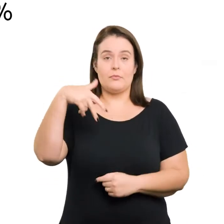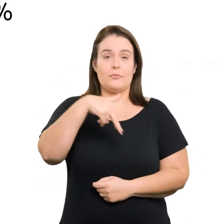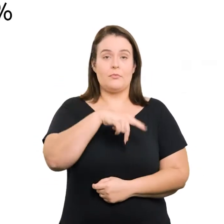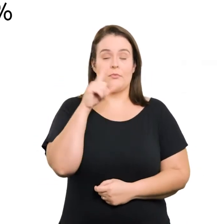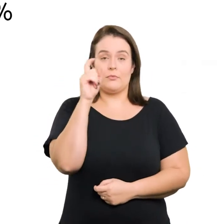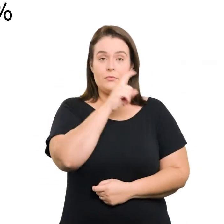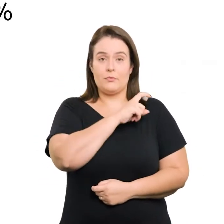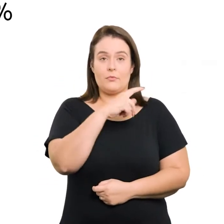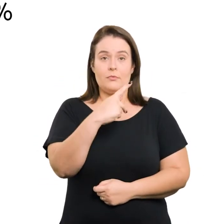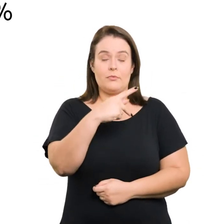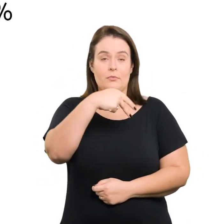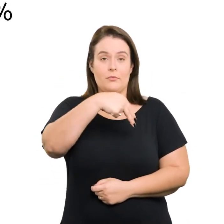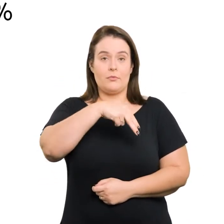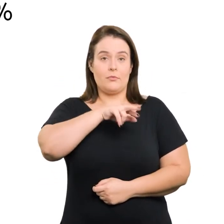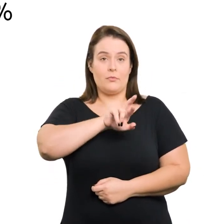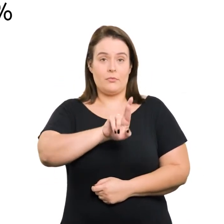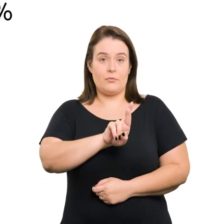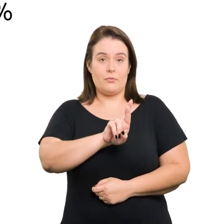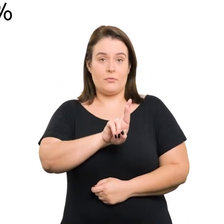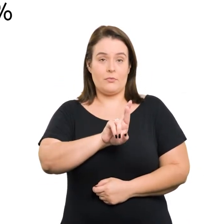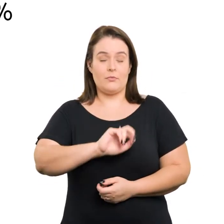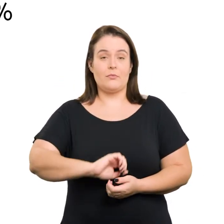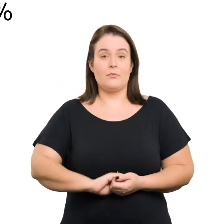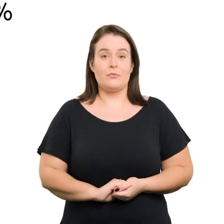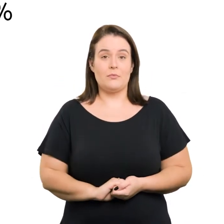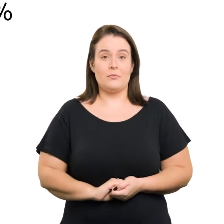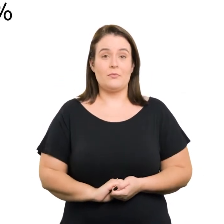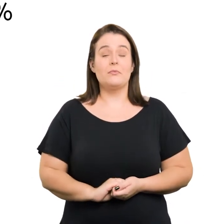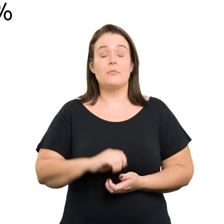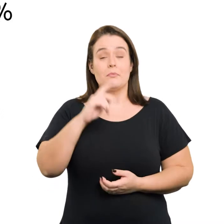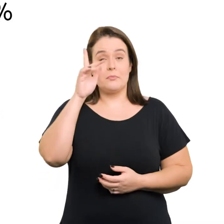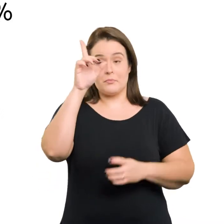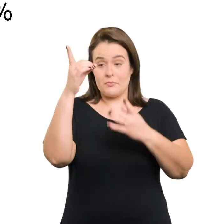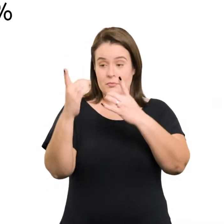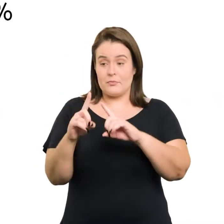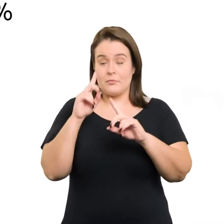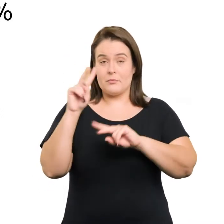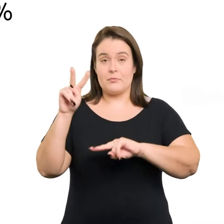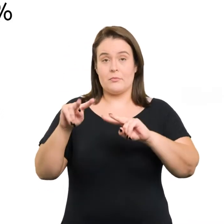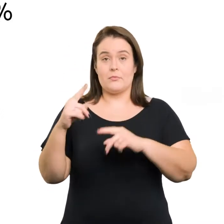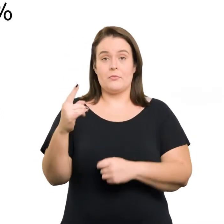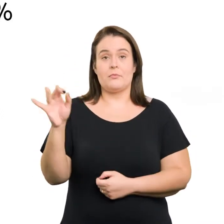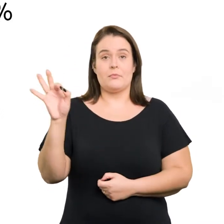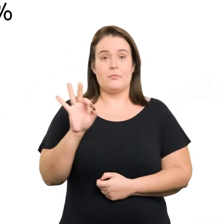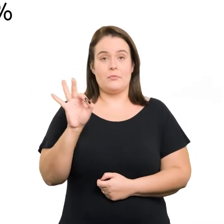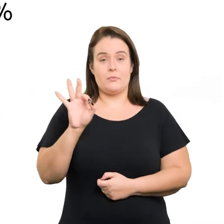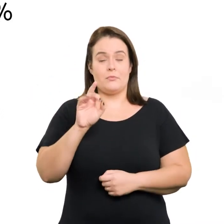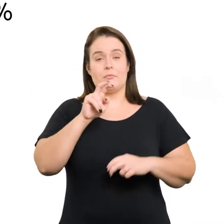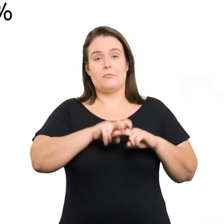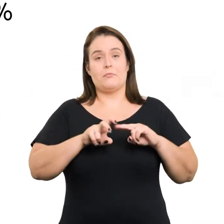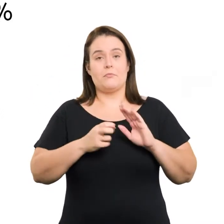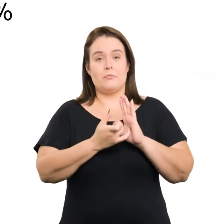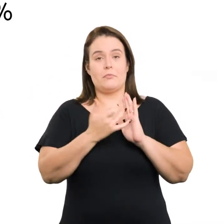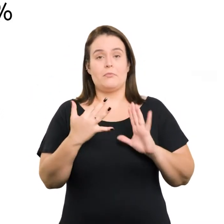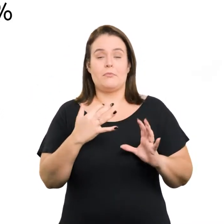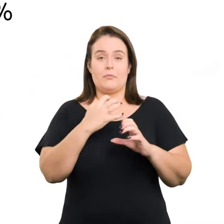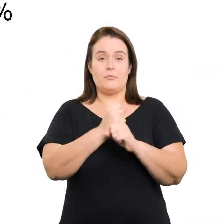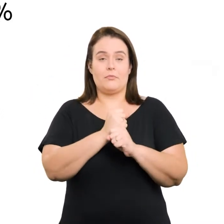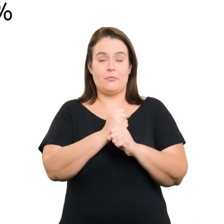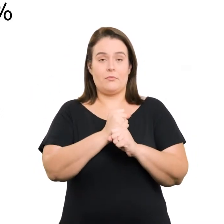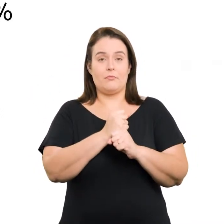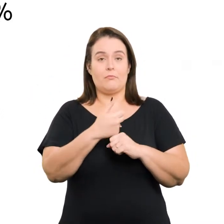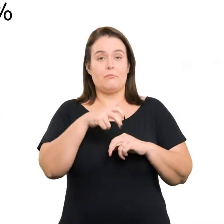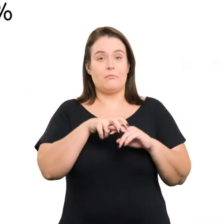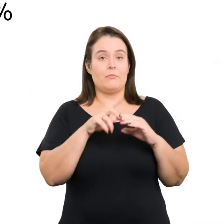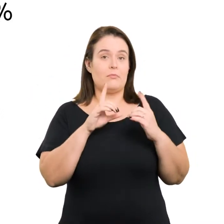reduzida, PMR, e pessoas com deficiência visual 1% da capacidade total de assentos,